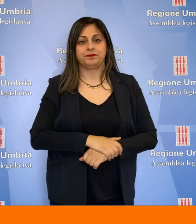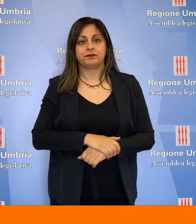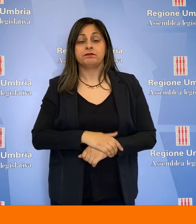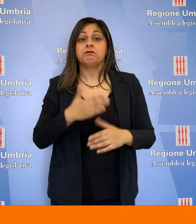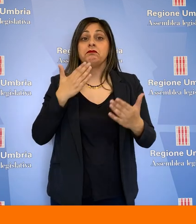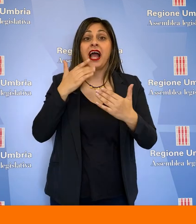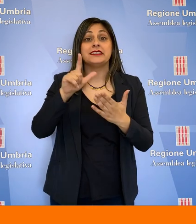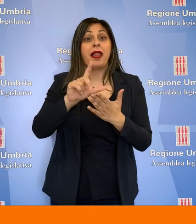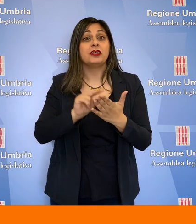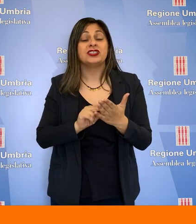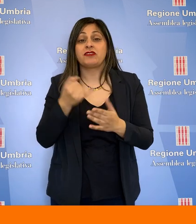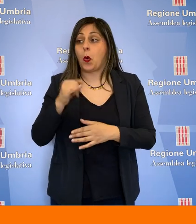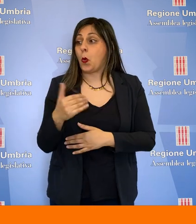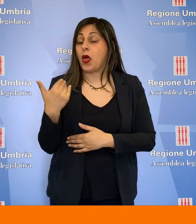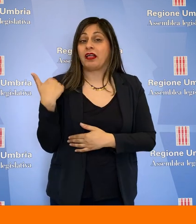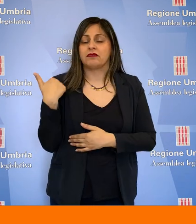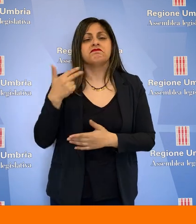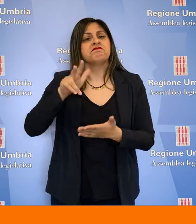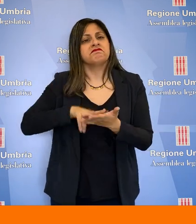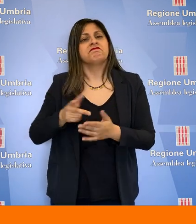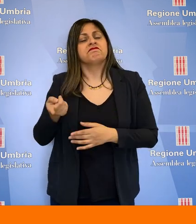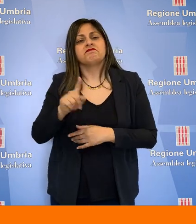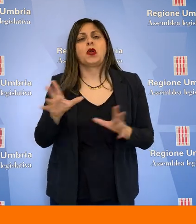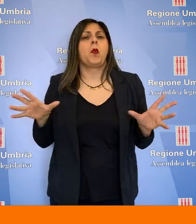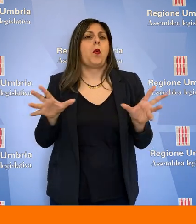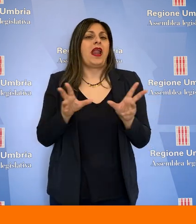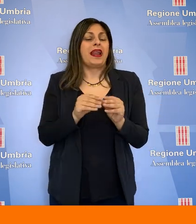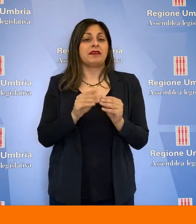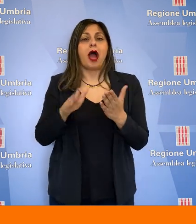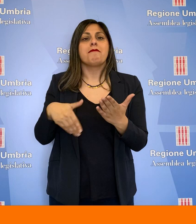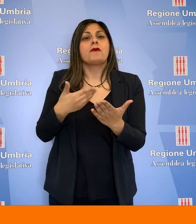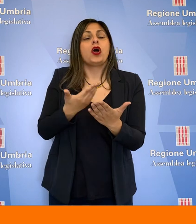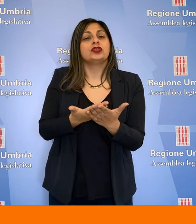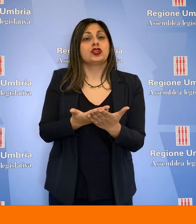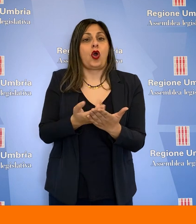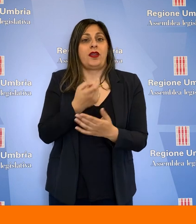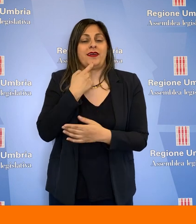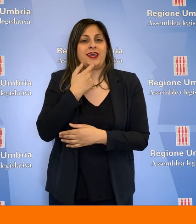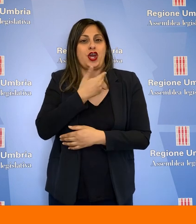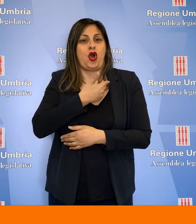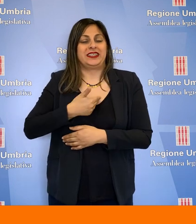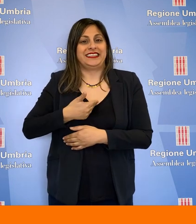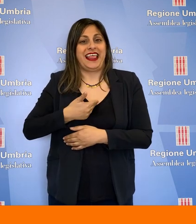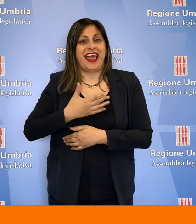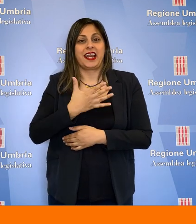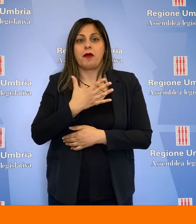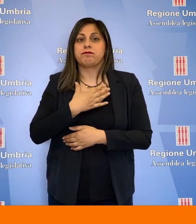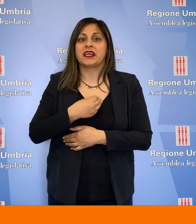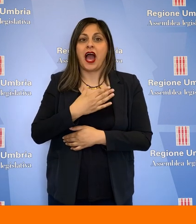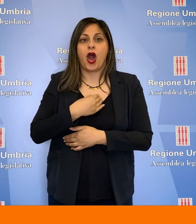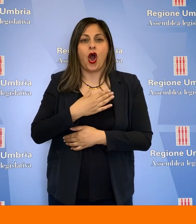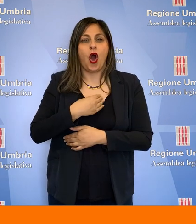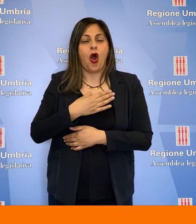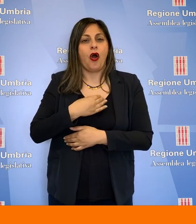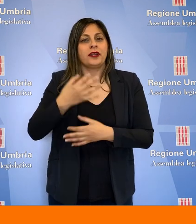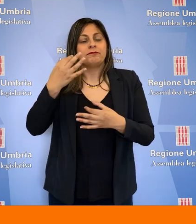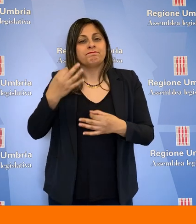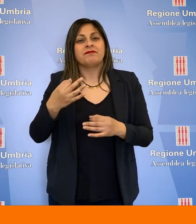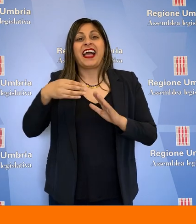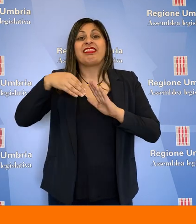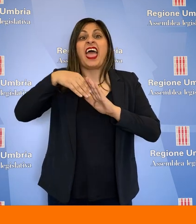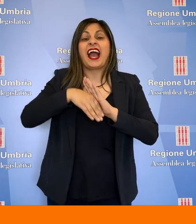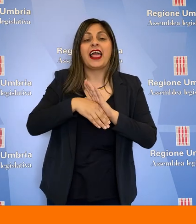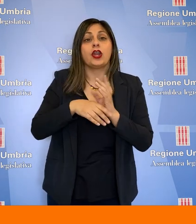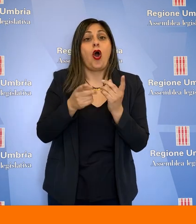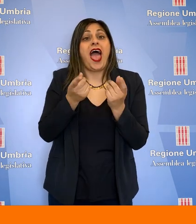L'Assemblea legislativa nell'ultima seduta ha anche approvato all'unanimità la mozione presentata dal consigliere Vincenzo Bianconi sul